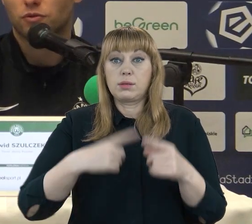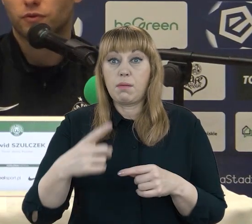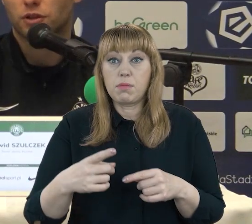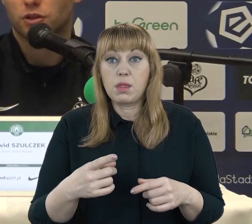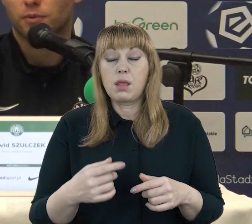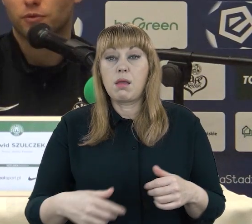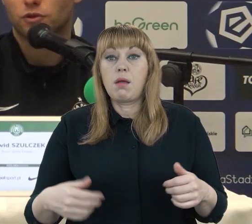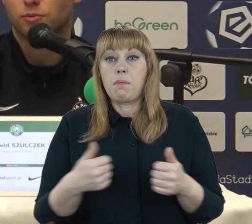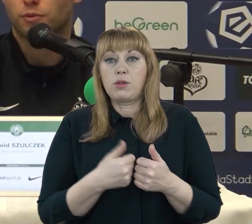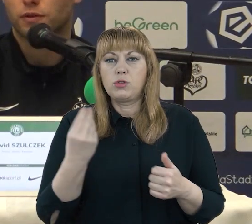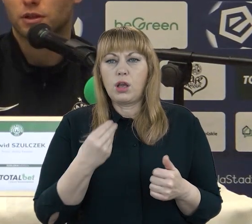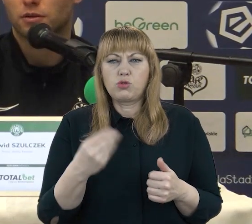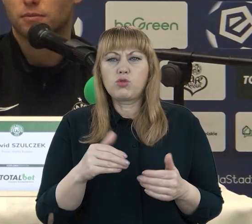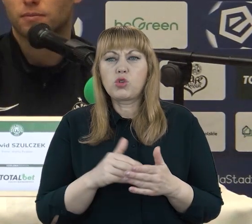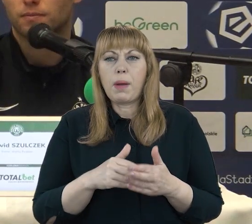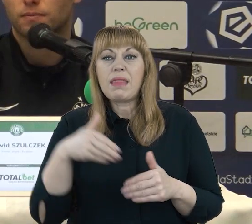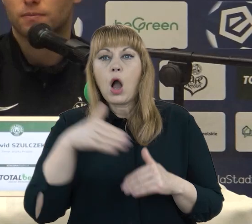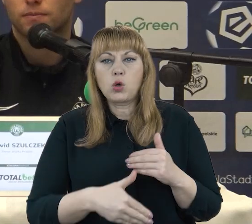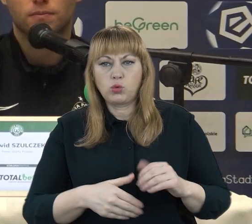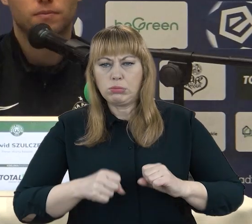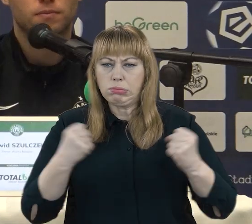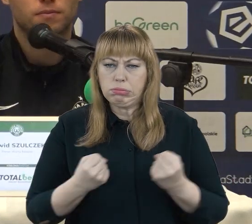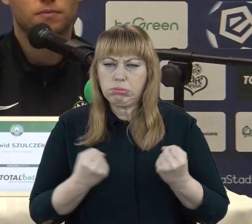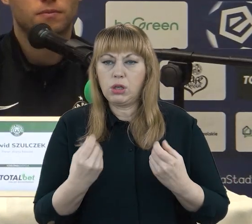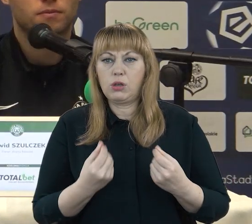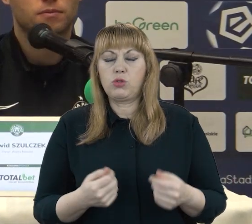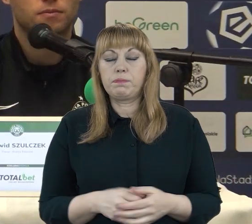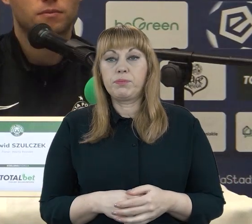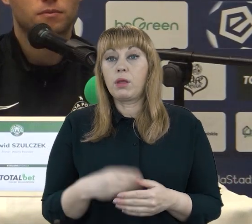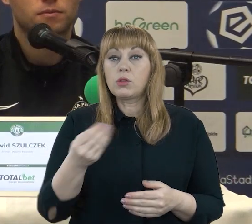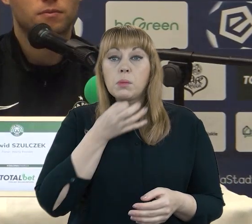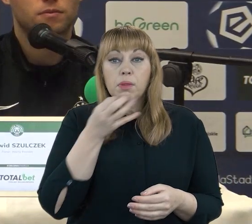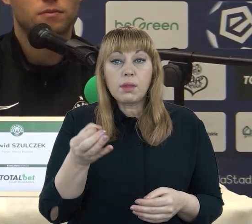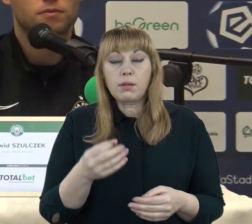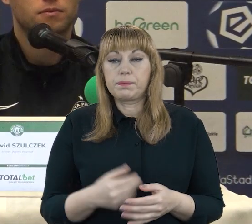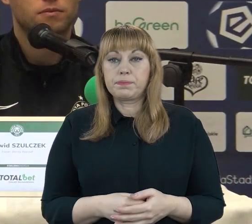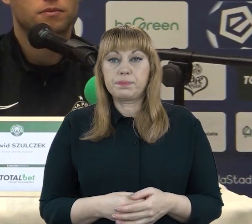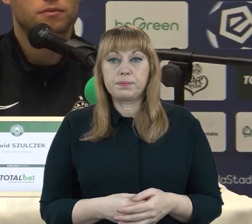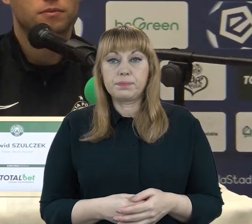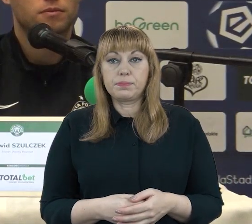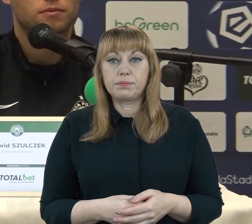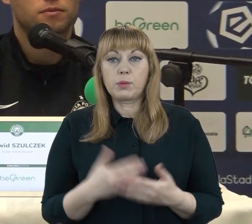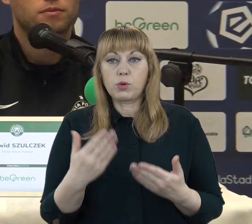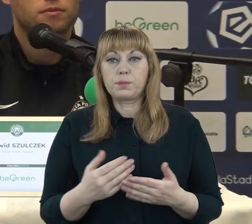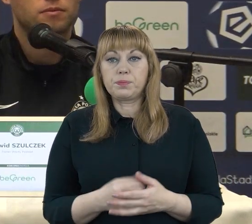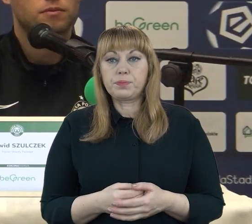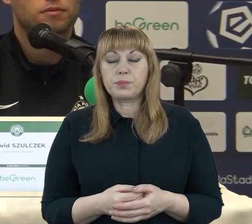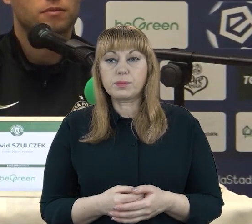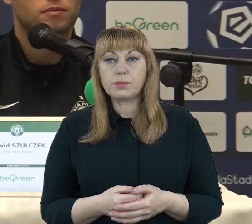końcówce jeszcze podwyższymy prowadzenie. Dziękuję. Czy są jakieś pytania? Proszę bardzo. Wielki ślądz. Dziękuję, Panie Tenerze.